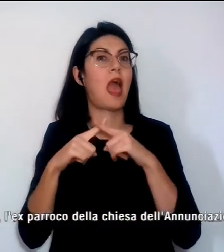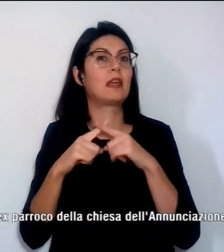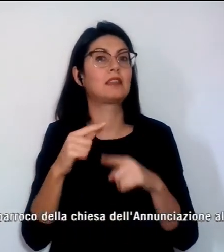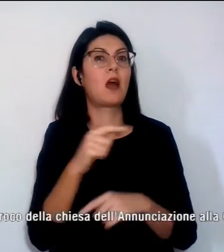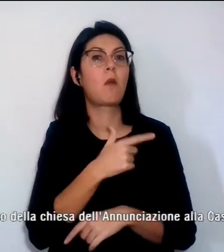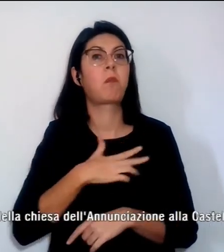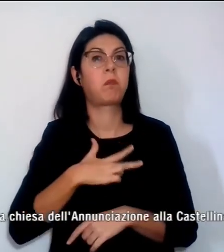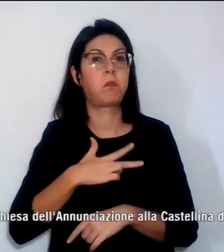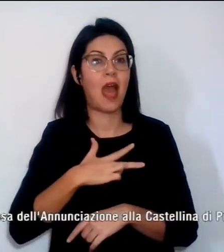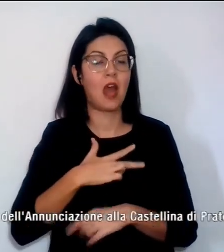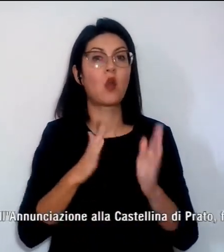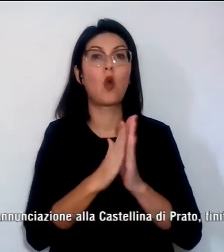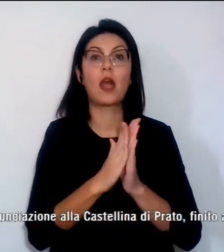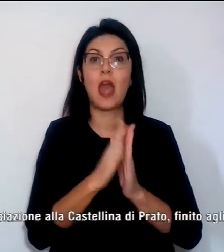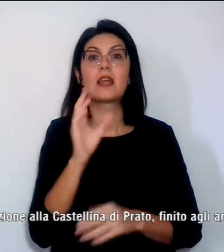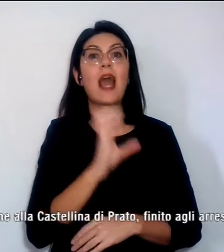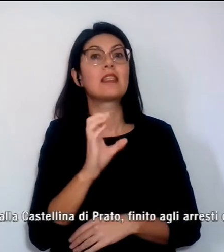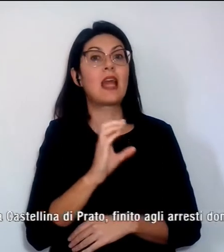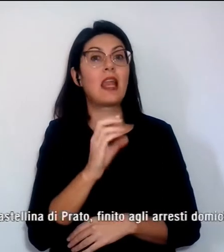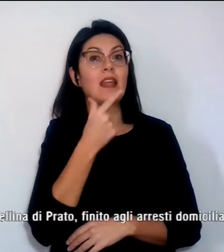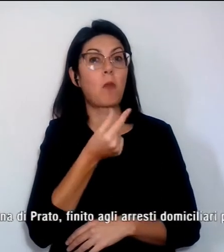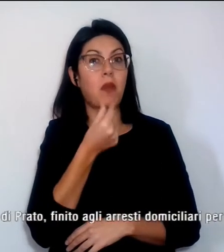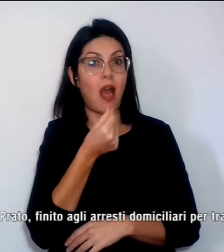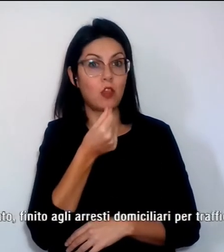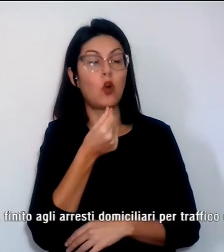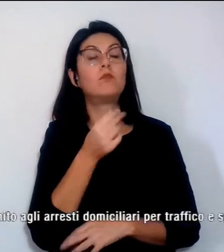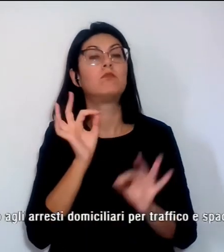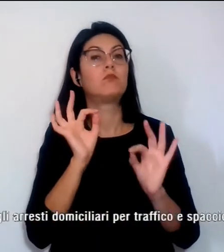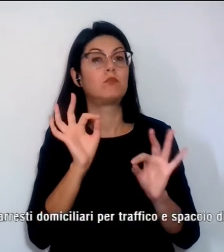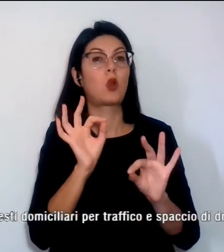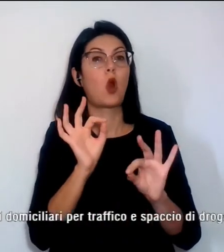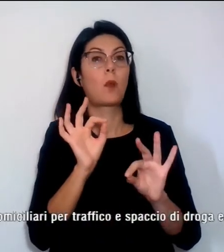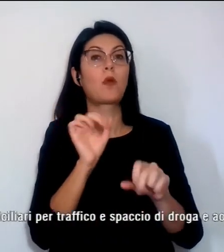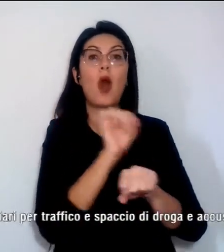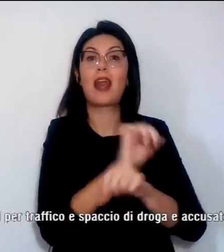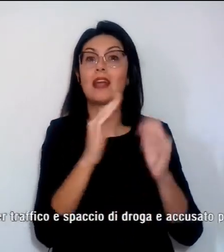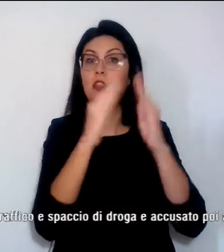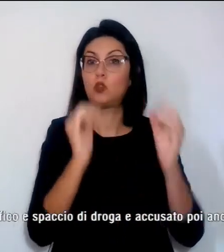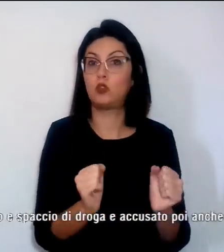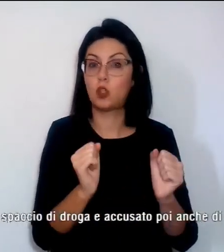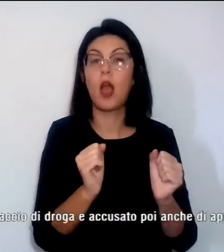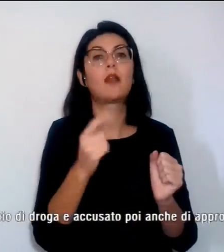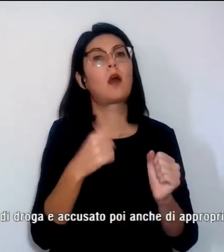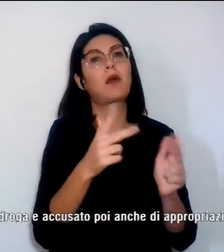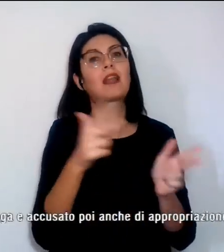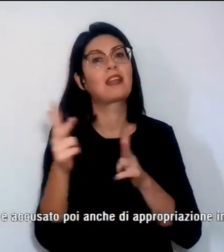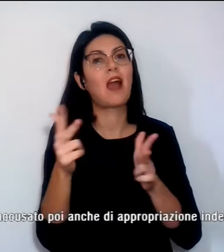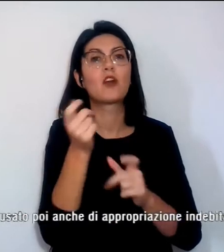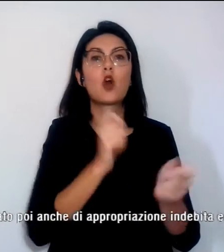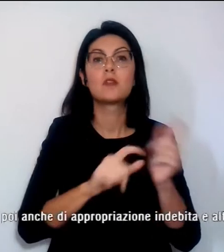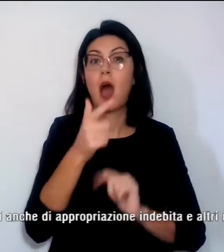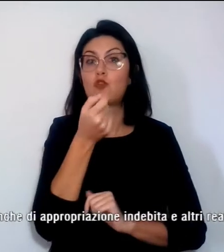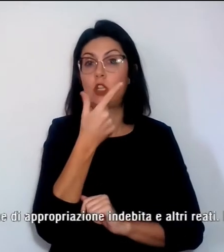Castellina di Prato, finito agli arresti domiciliari per traffico e spaccio di droga, è